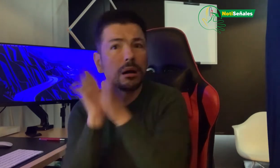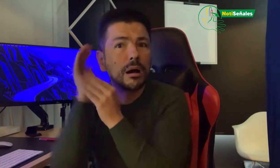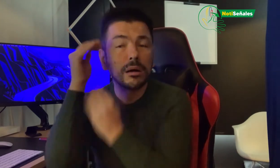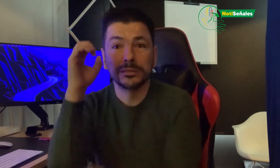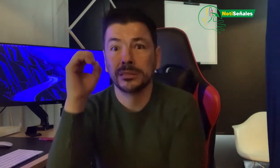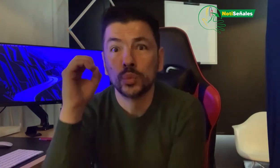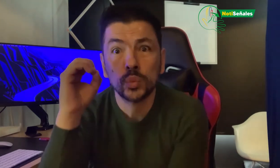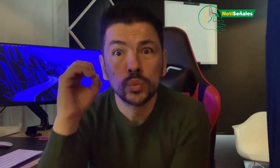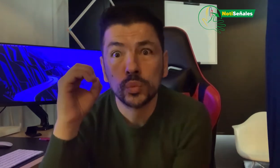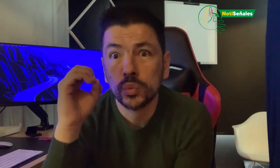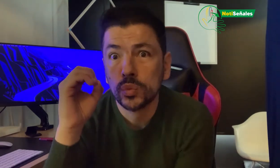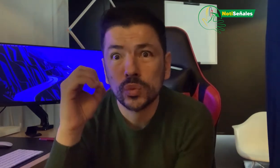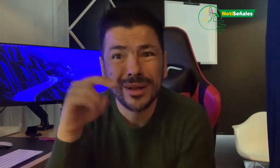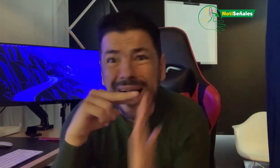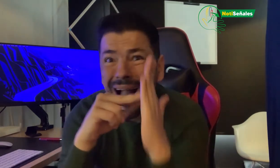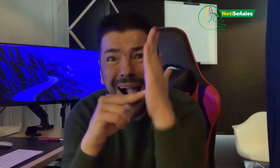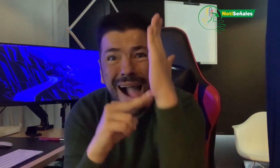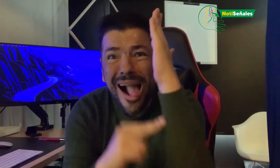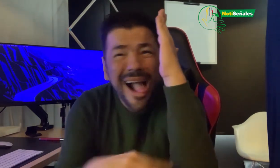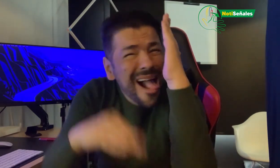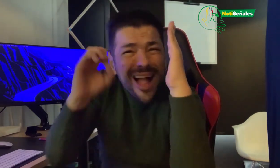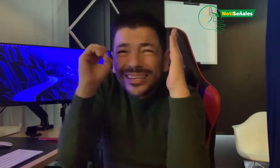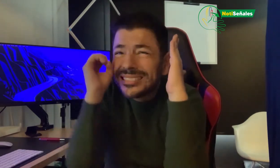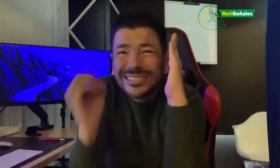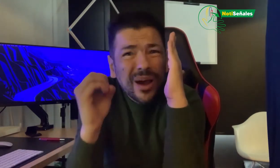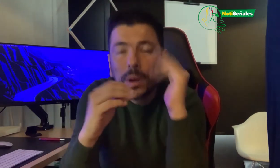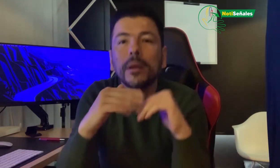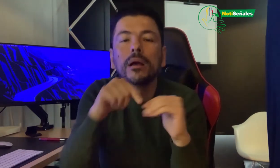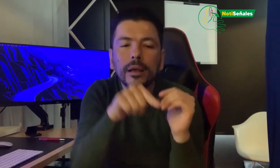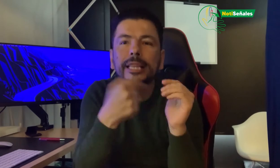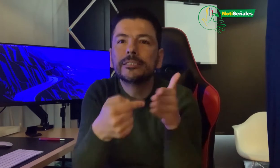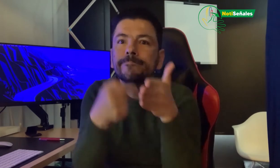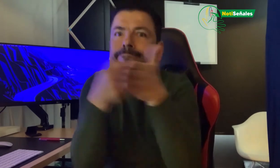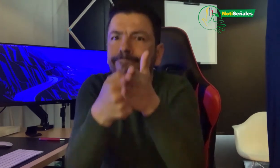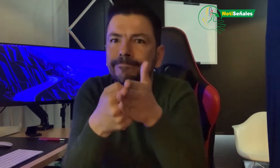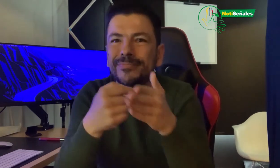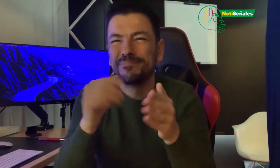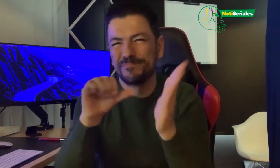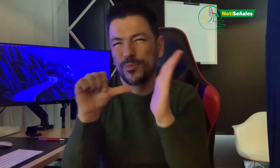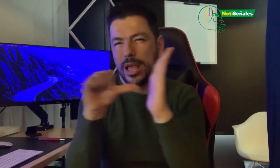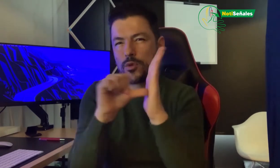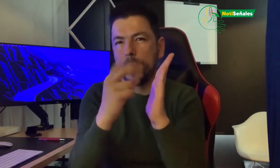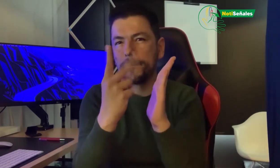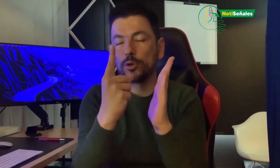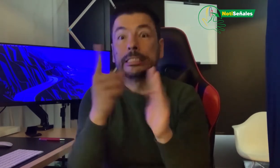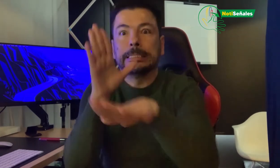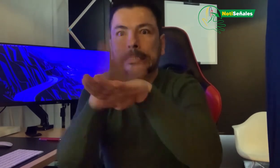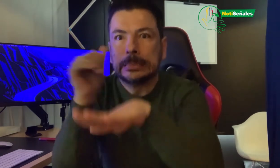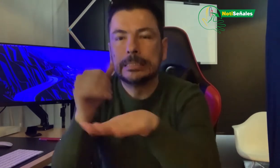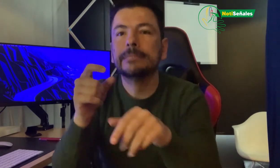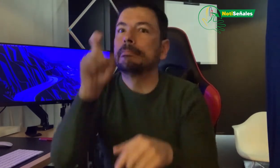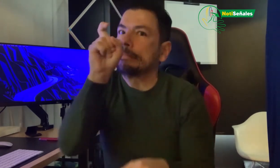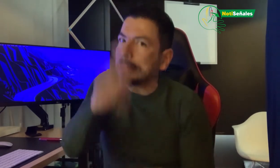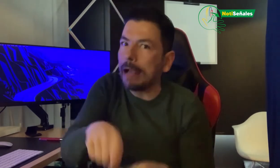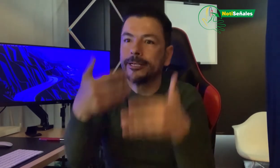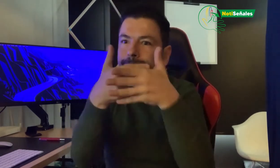nada, discapacidad auditiva, pero sí lo pusieron en el borrador. Hicimos este aviso que dice que una